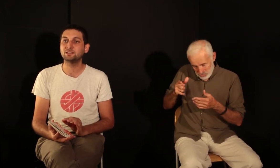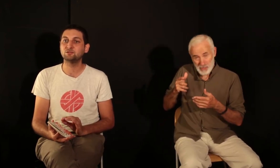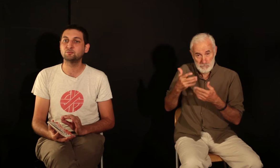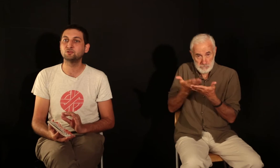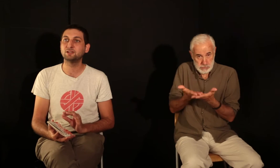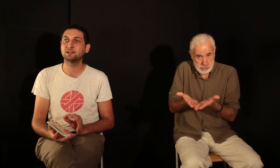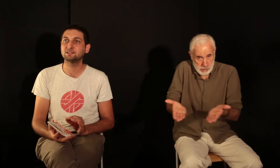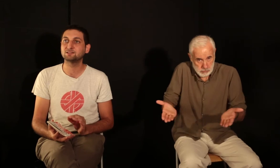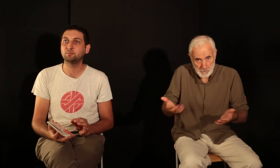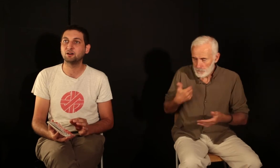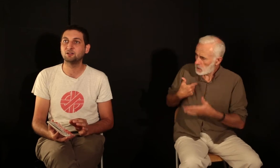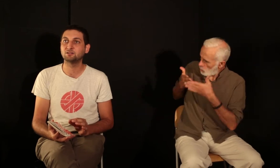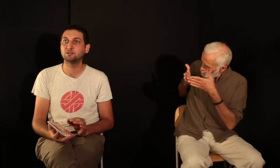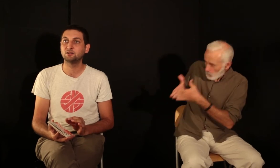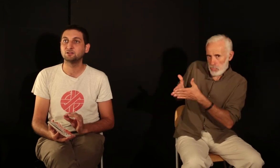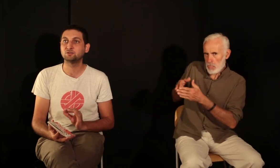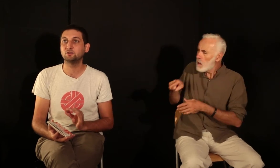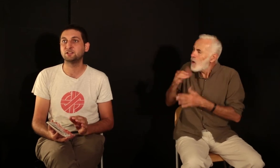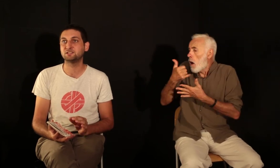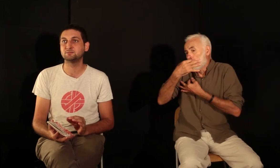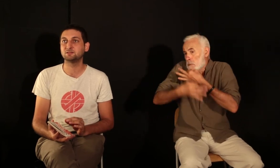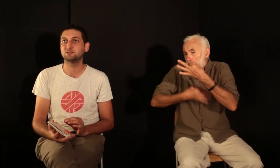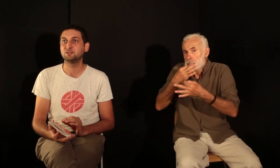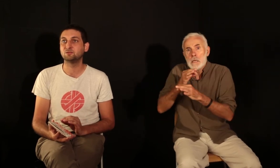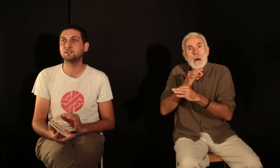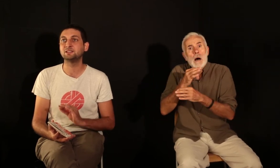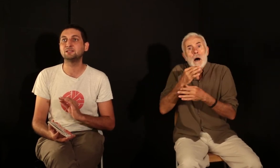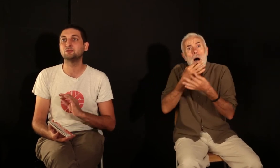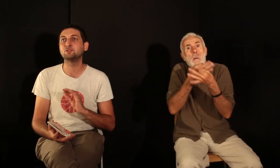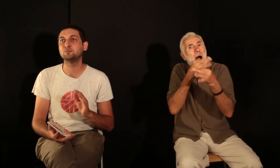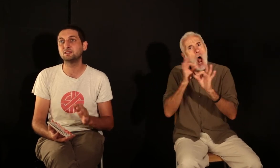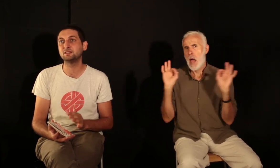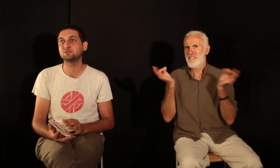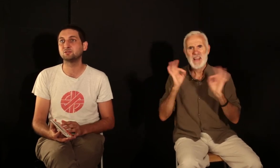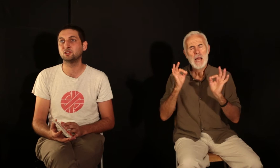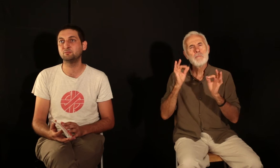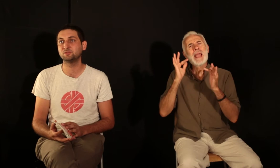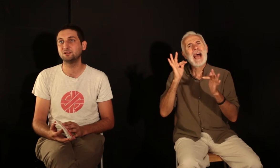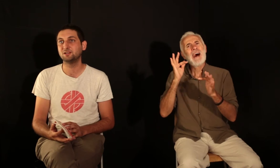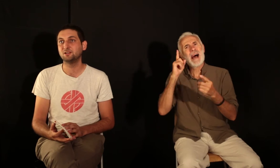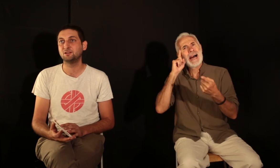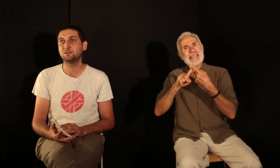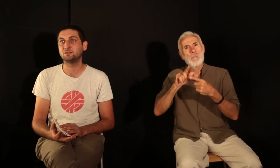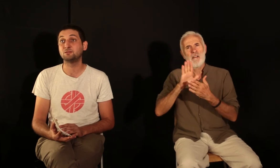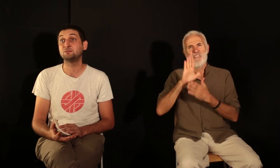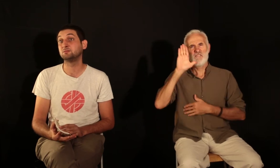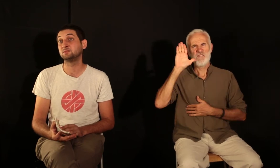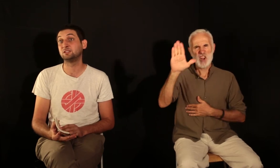de produire un récit sans paroles sur le fascisme. On était au lendemain de'élection de Trump. Seth